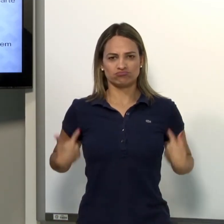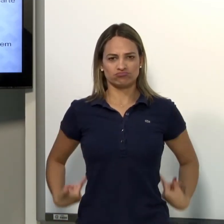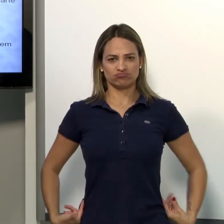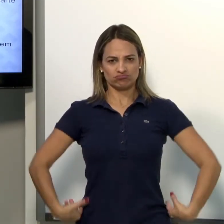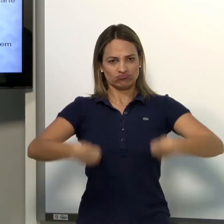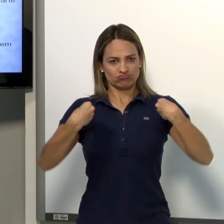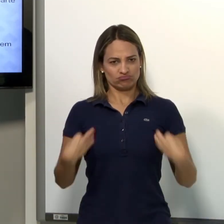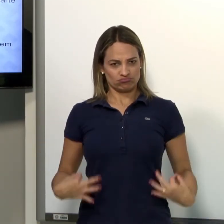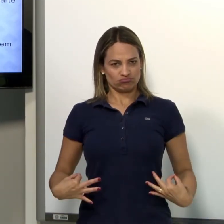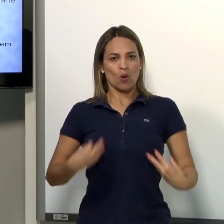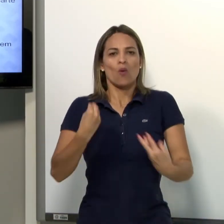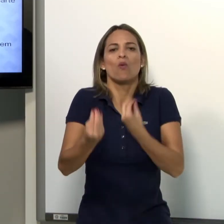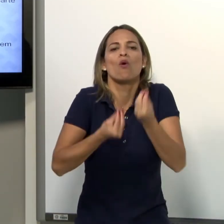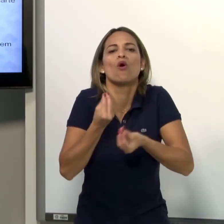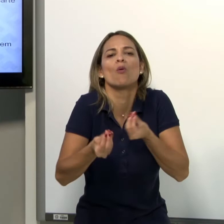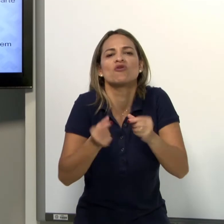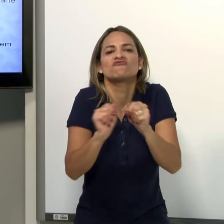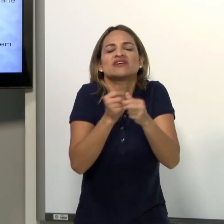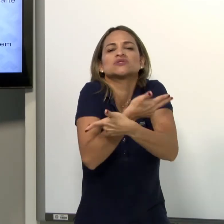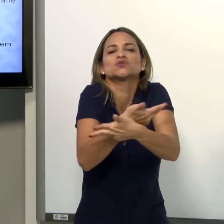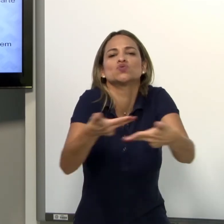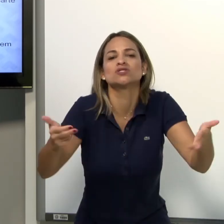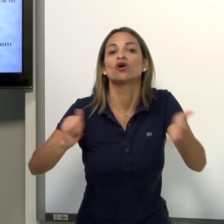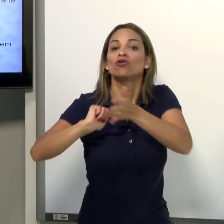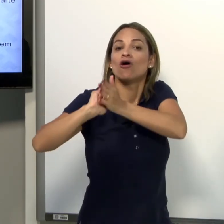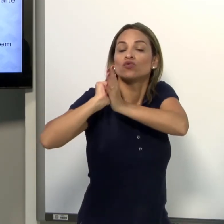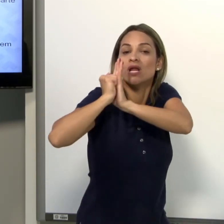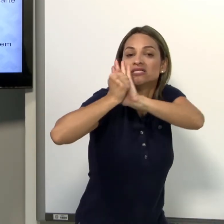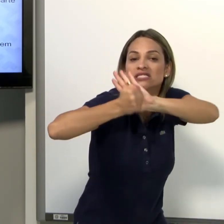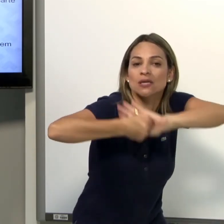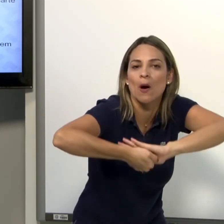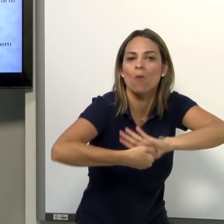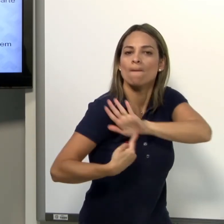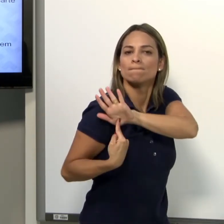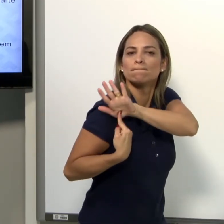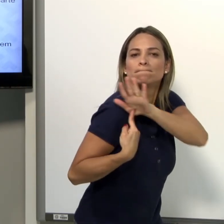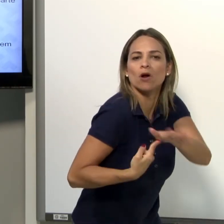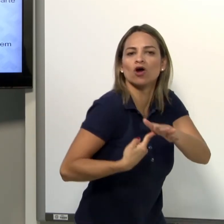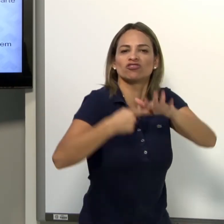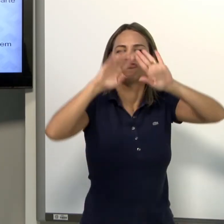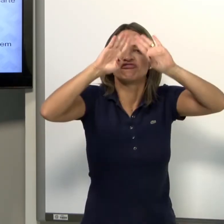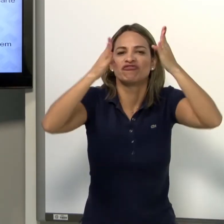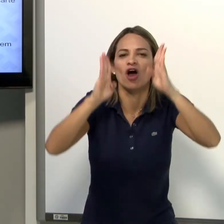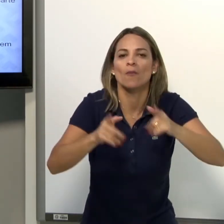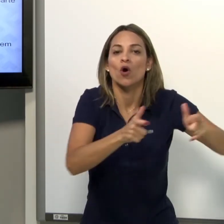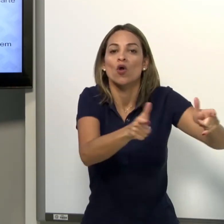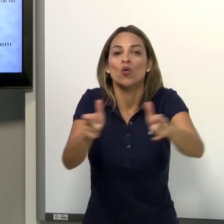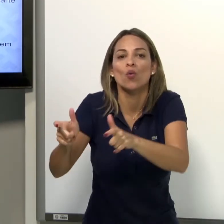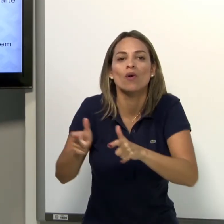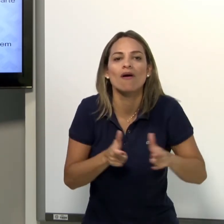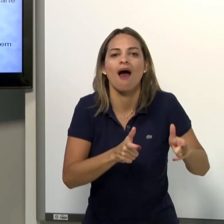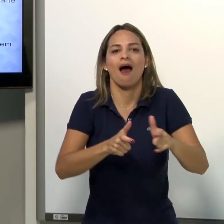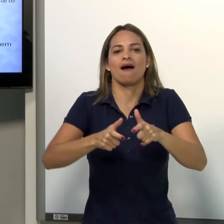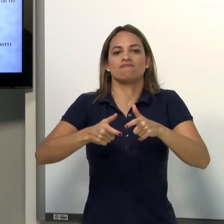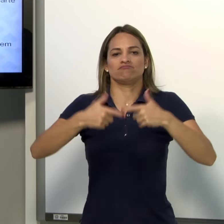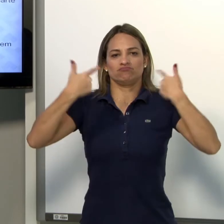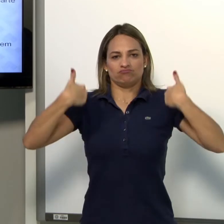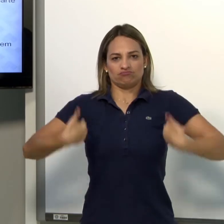determinada. Faz uma ação. A configuração de mão mostra uma forma de uma parte do corpo.